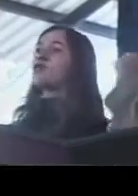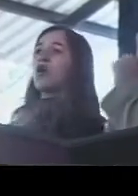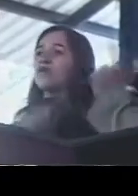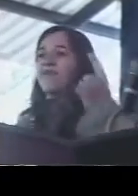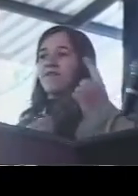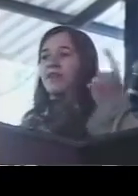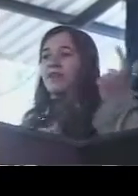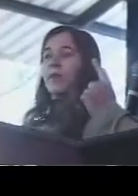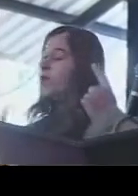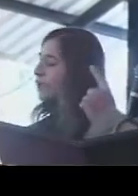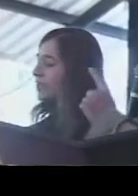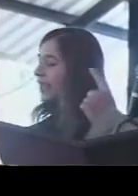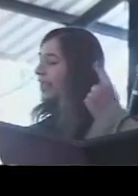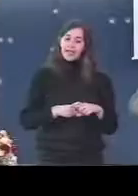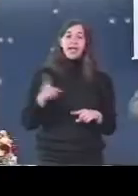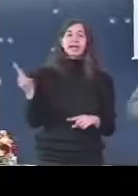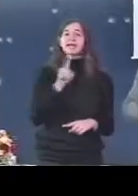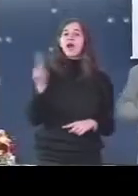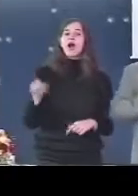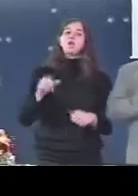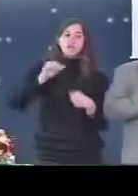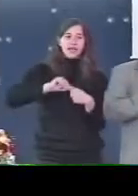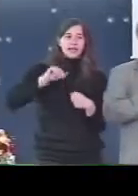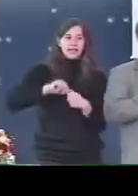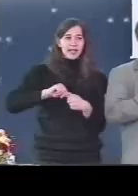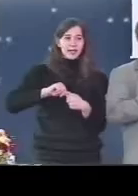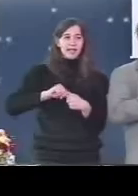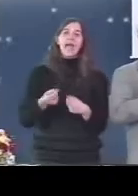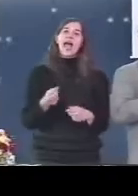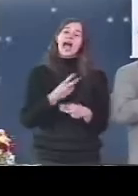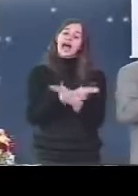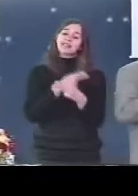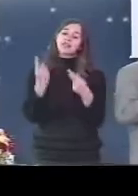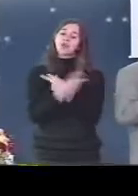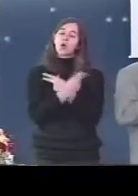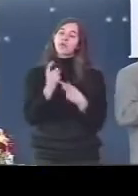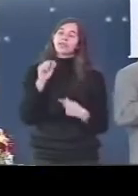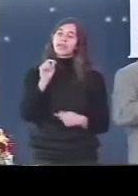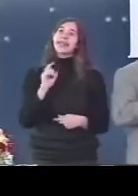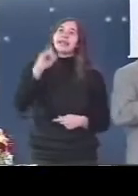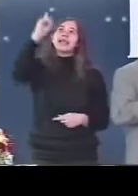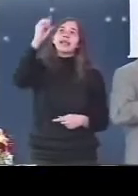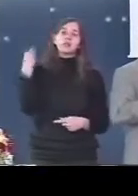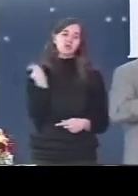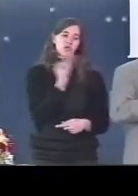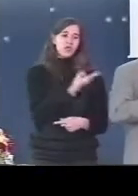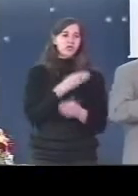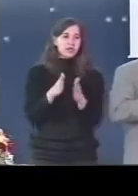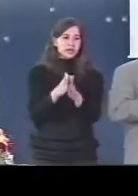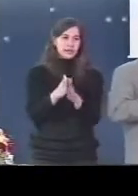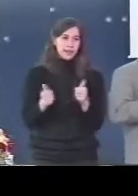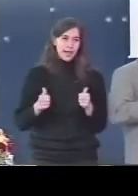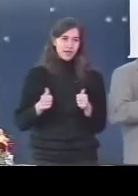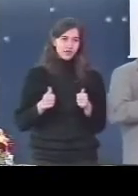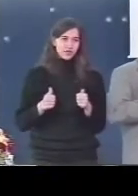observem na Bíblia, o milagre nunca é uma ação só de Deus, nunca é ação